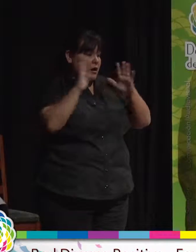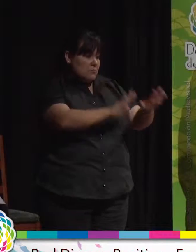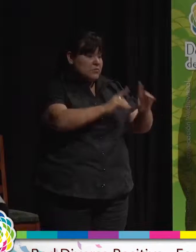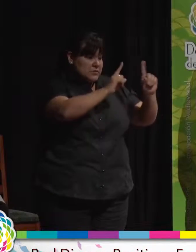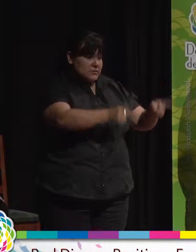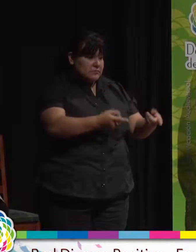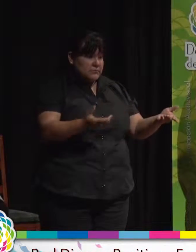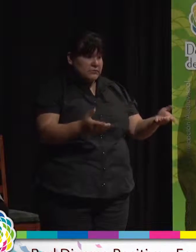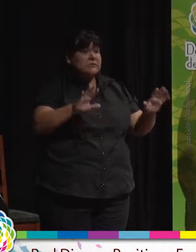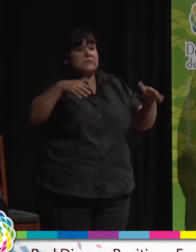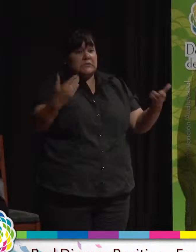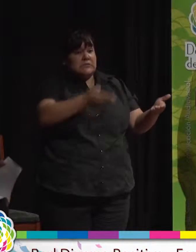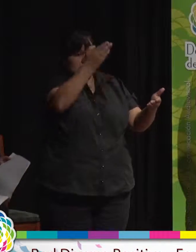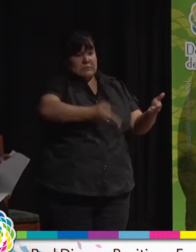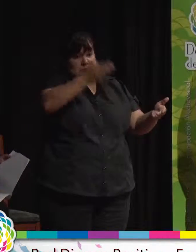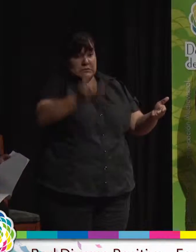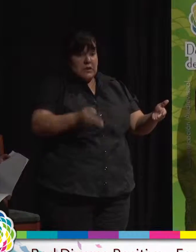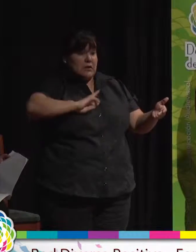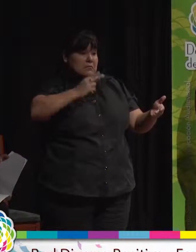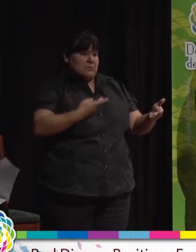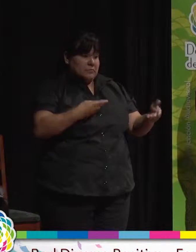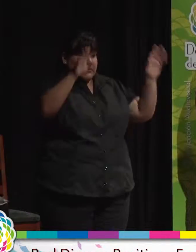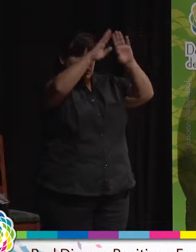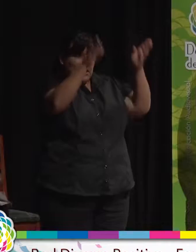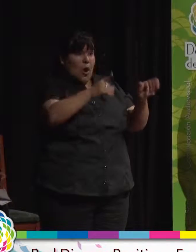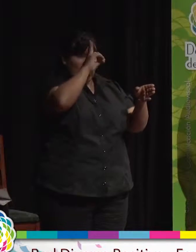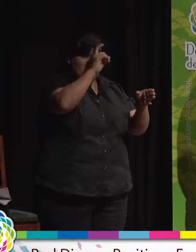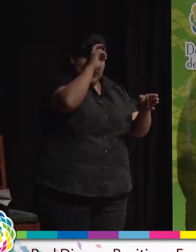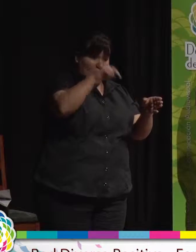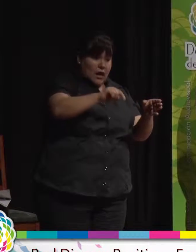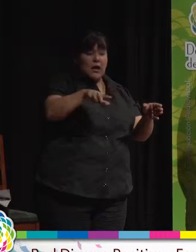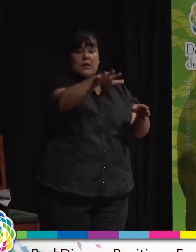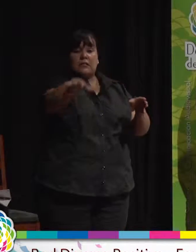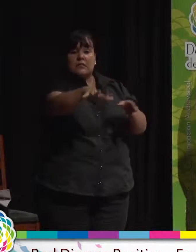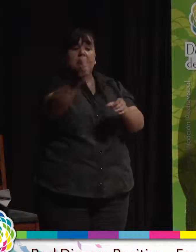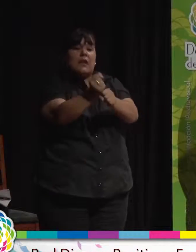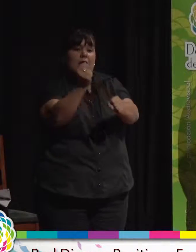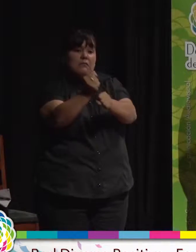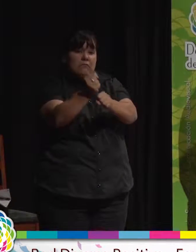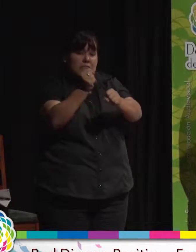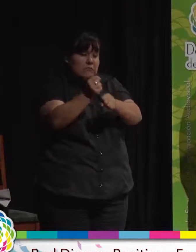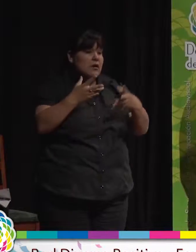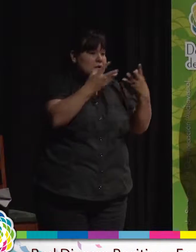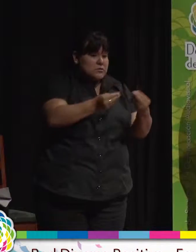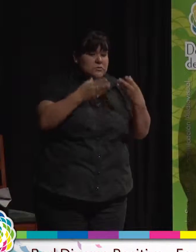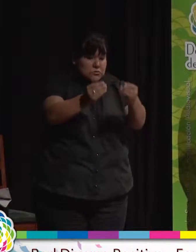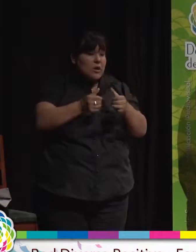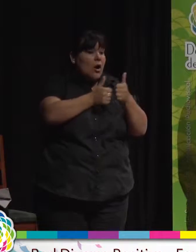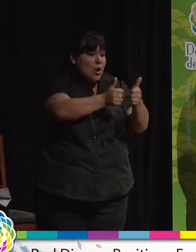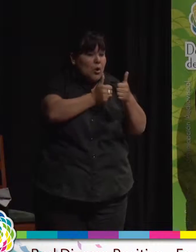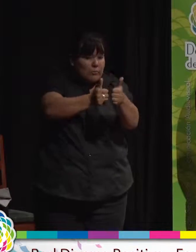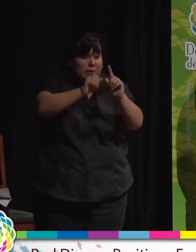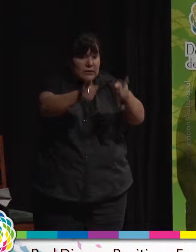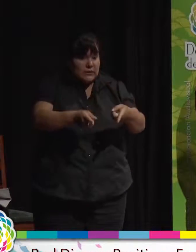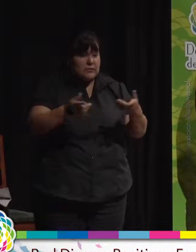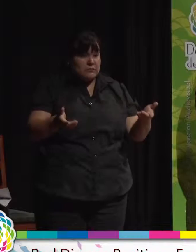chicas, ya sea en los hospitales y trabajos, y también tratamos de darle